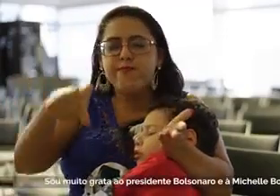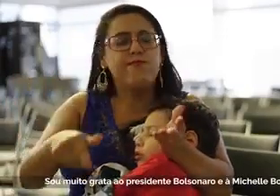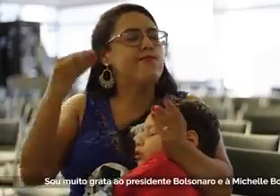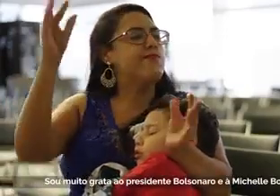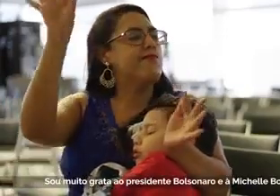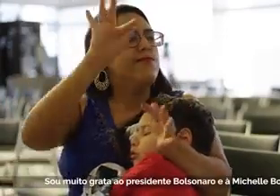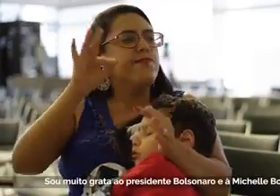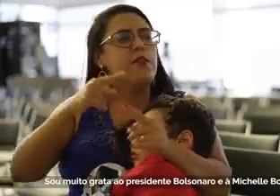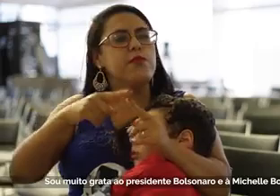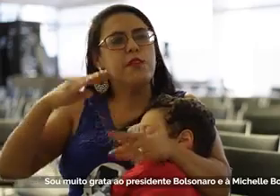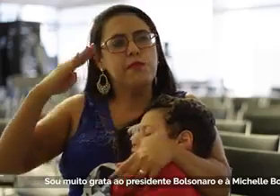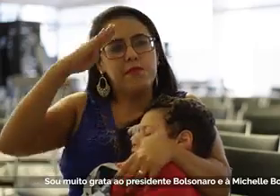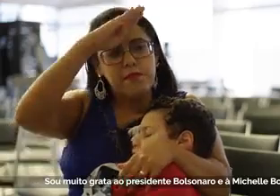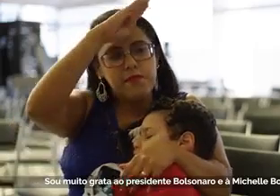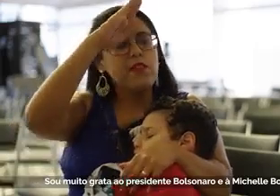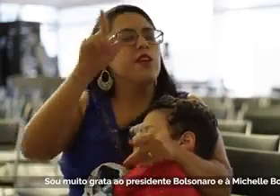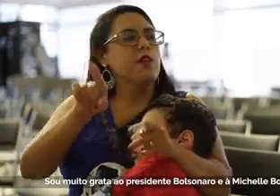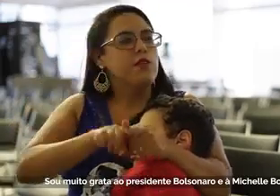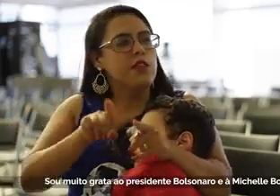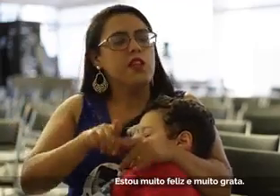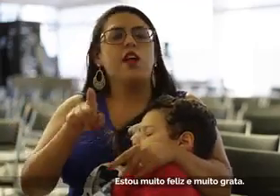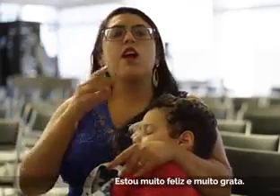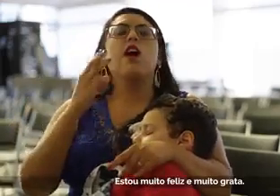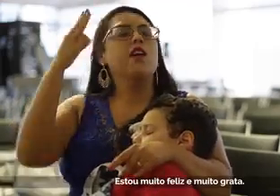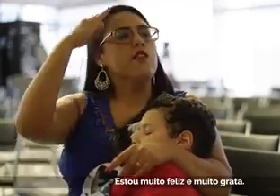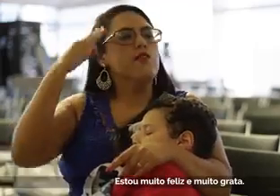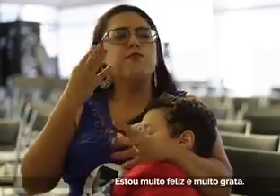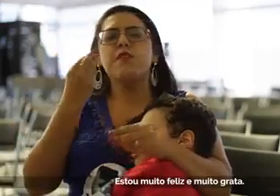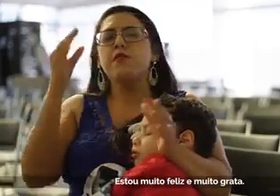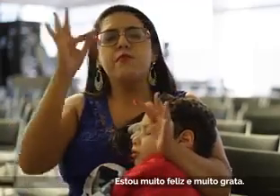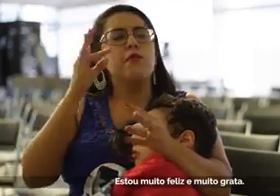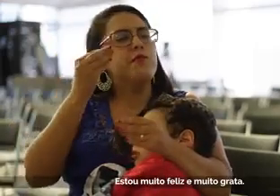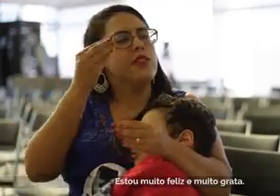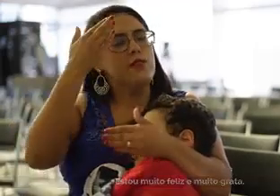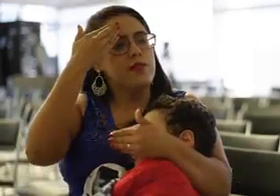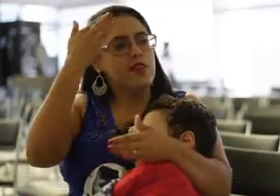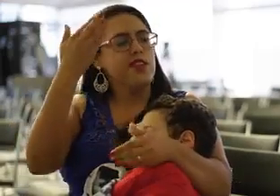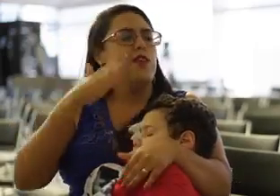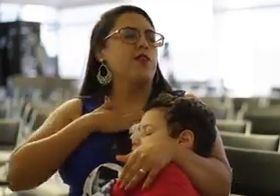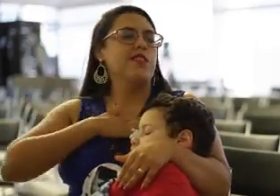Sou muito grata ao presidente Bolsonaro e a Michele Bolsonaro. Estou muito feliz e muito grata.